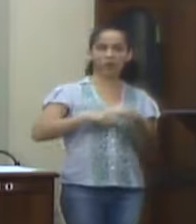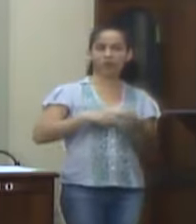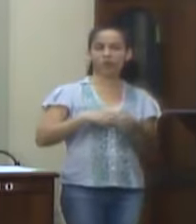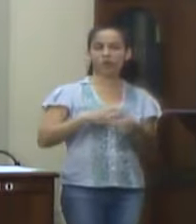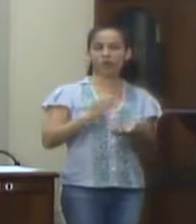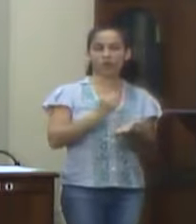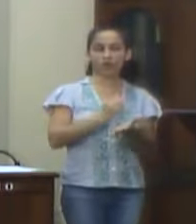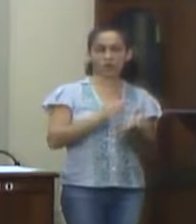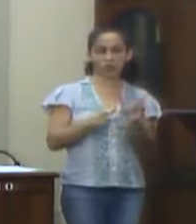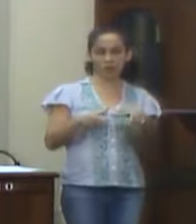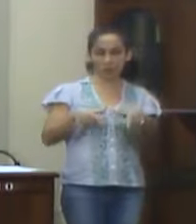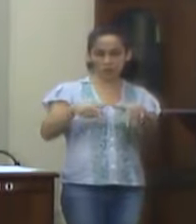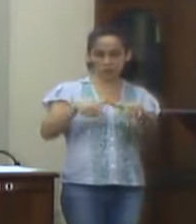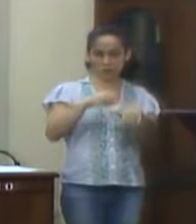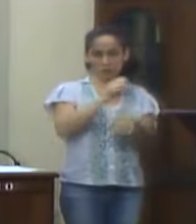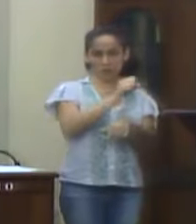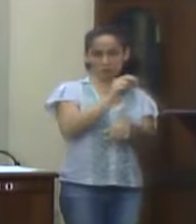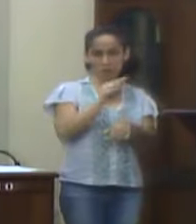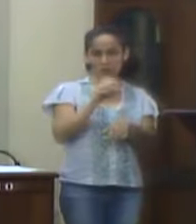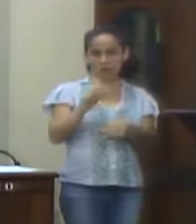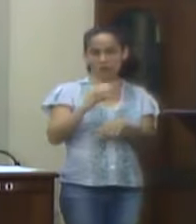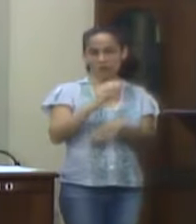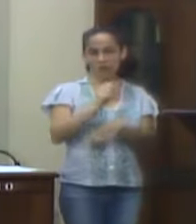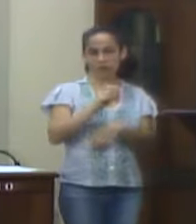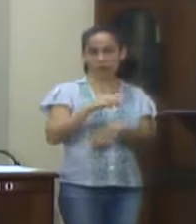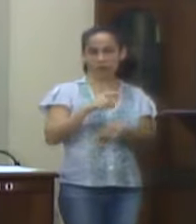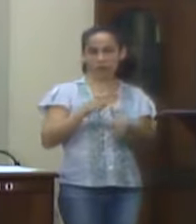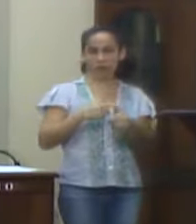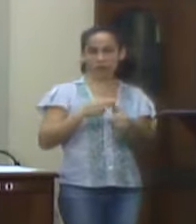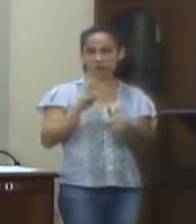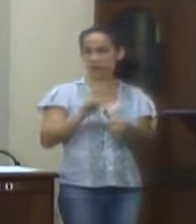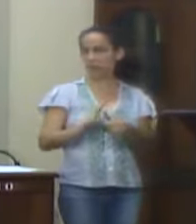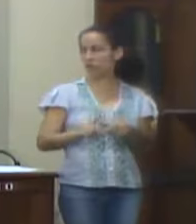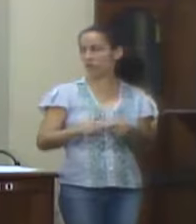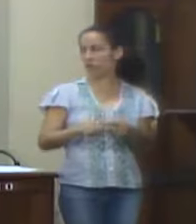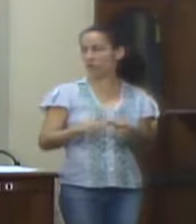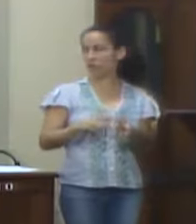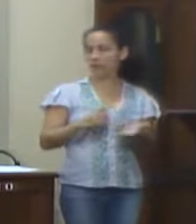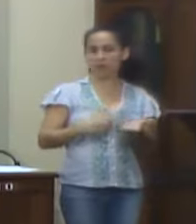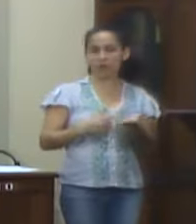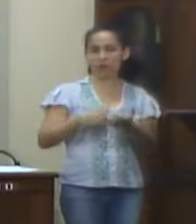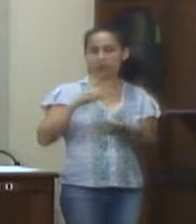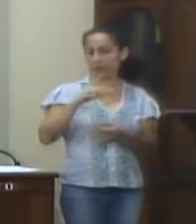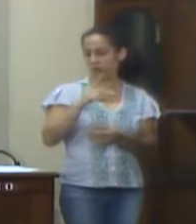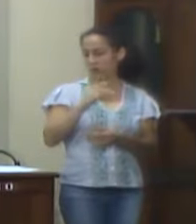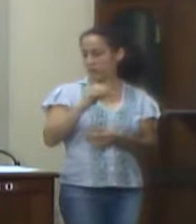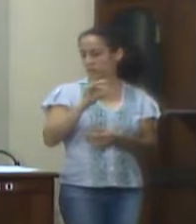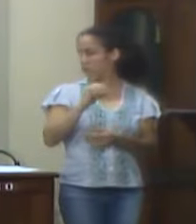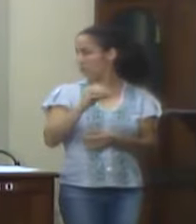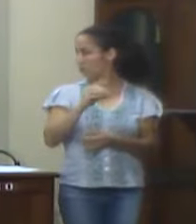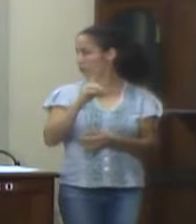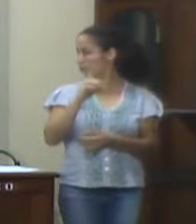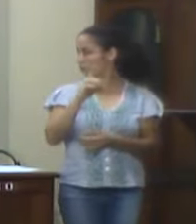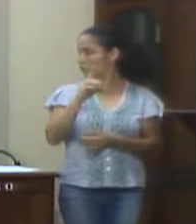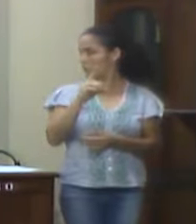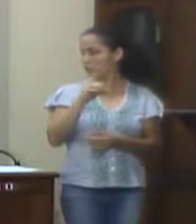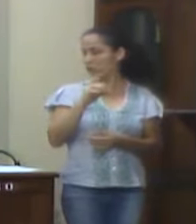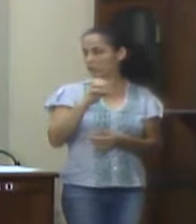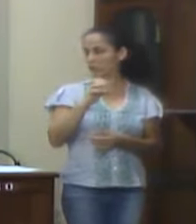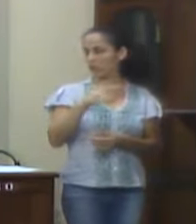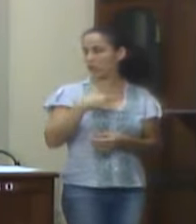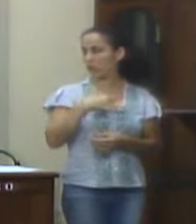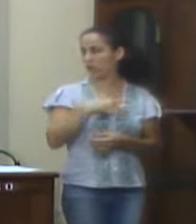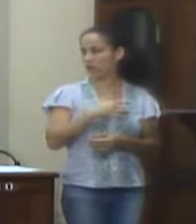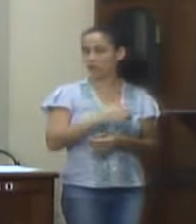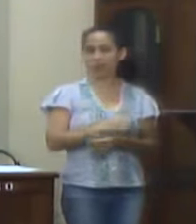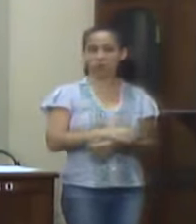Cartão Nacional de Saúde. Pacientes de primeira vez, agendado no Poço de Saúde do bairro. 19 de dezembro de 2018,